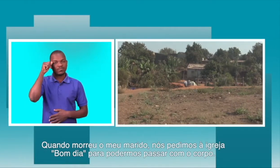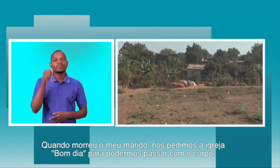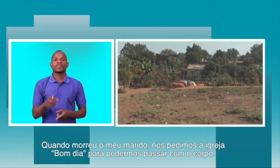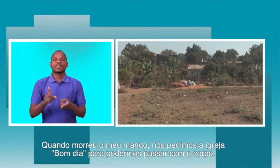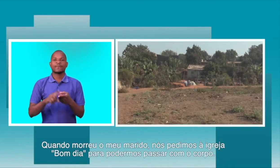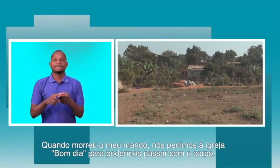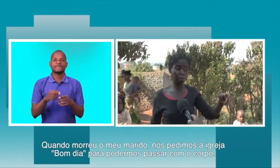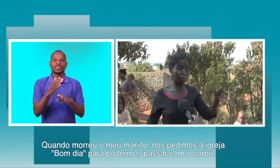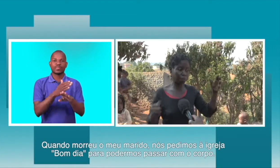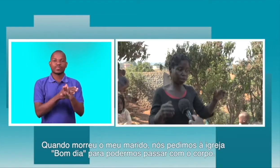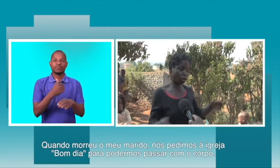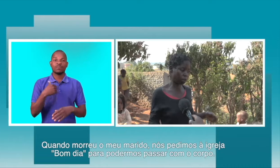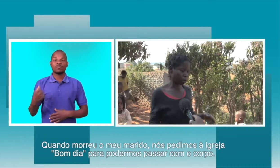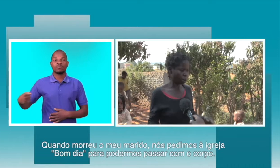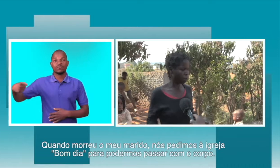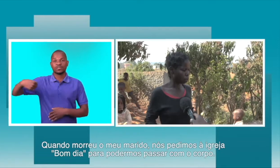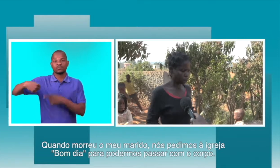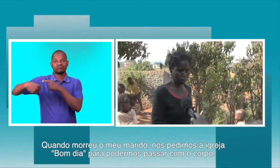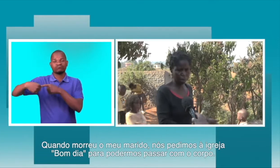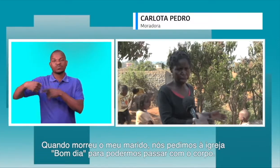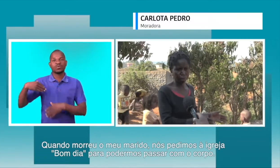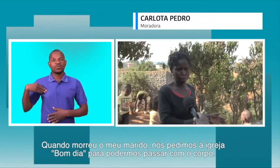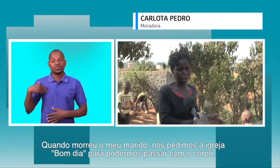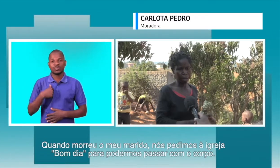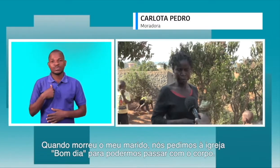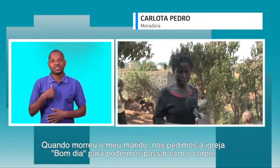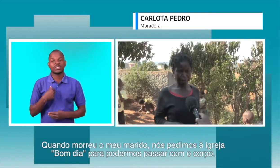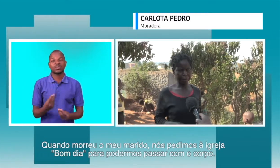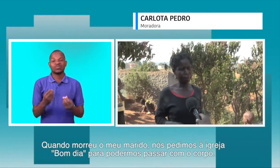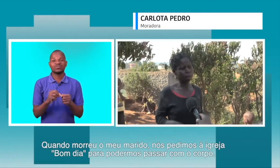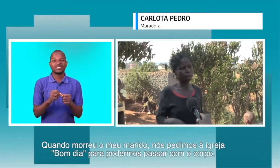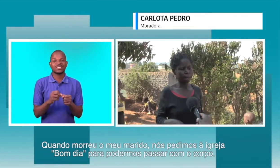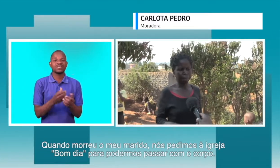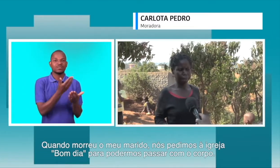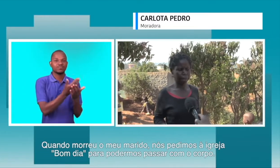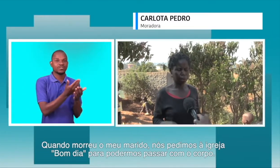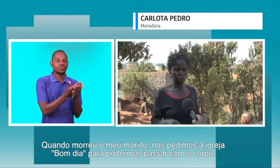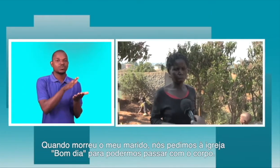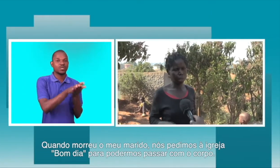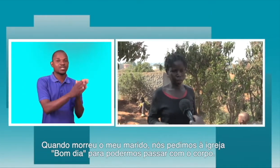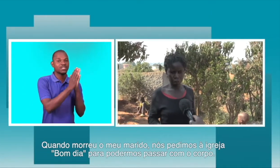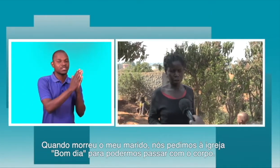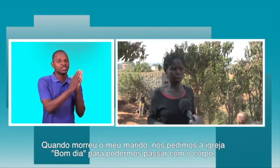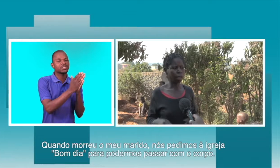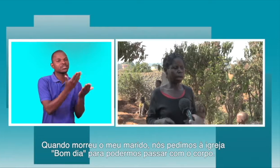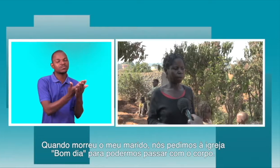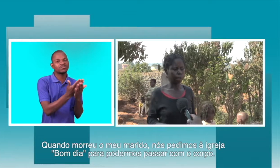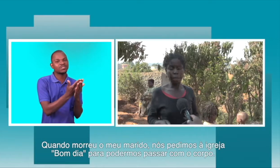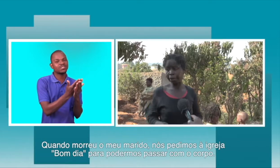Quando faleceu o meu marido, então nós pedimos à igreja bom dia, para podermos ter acesso de